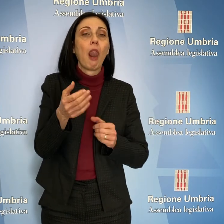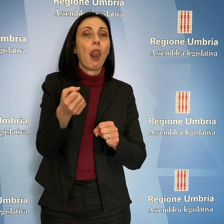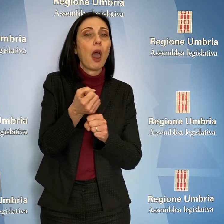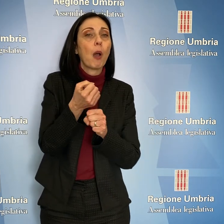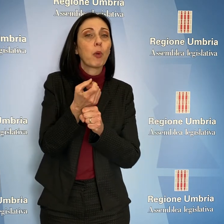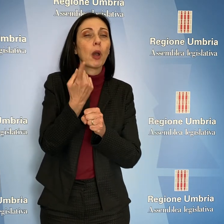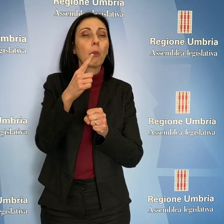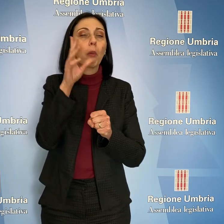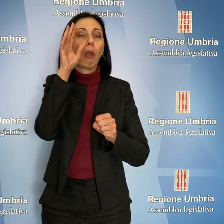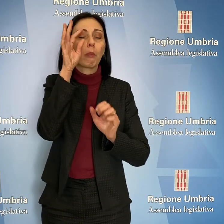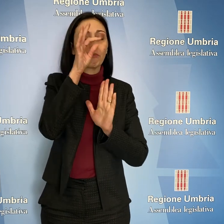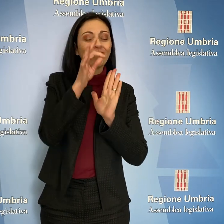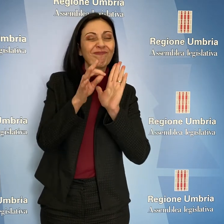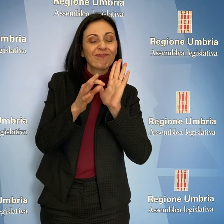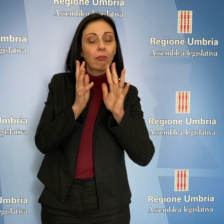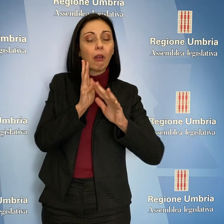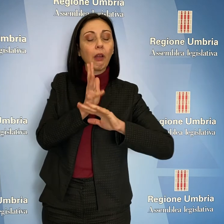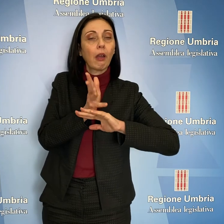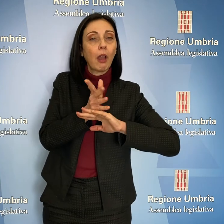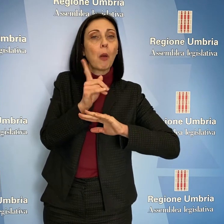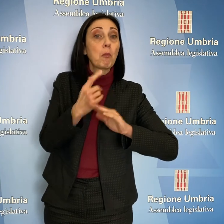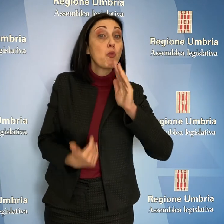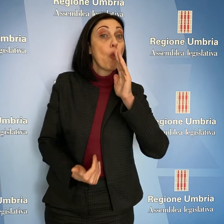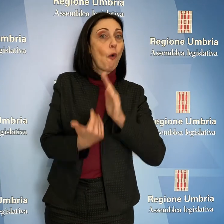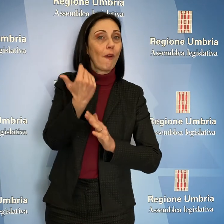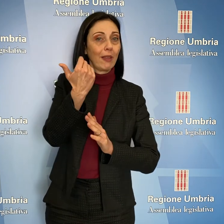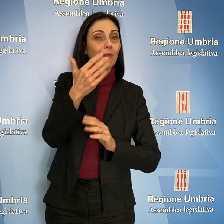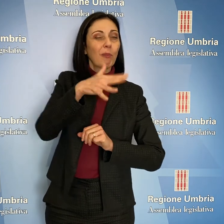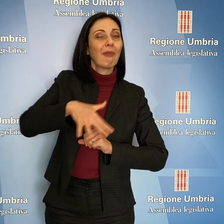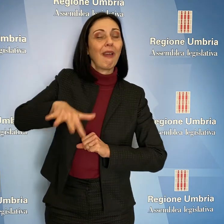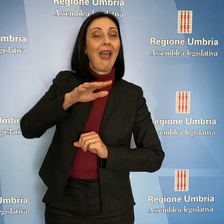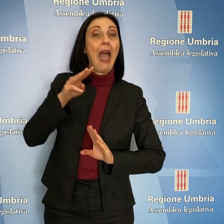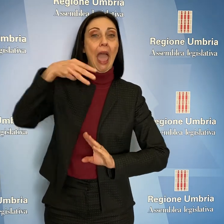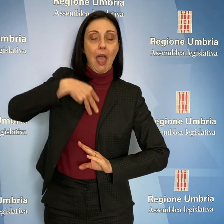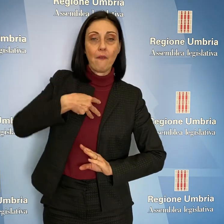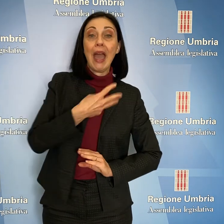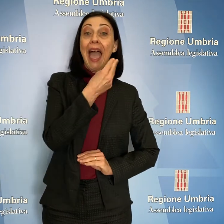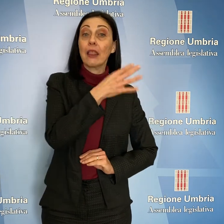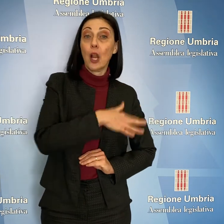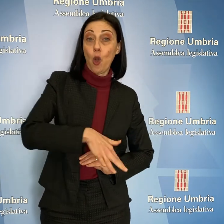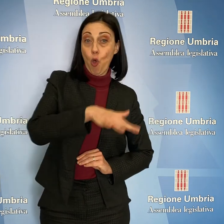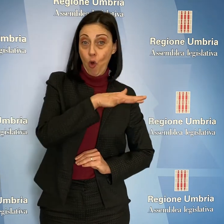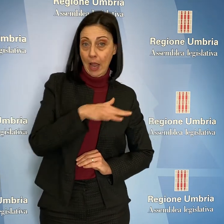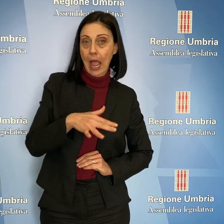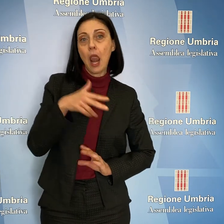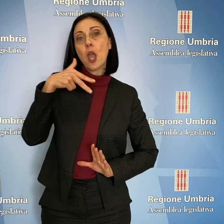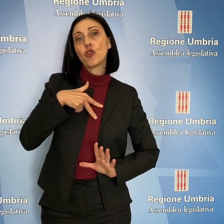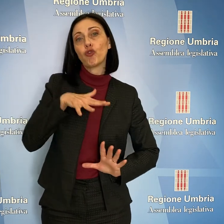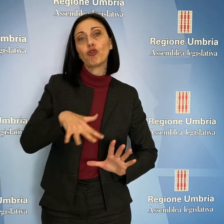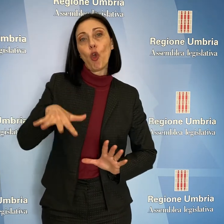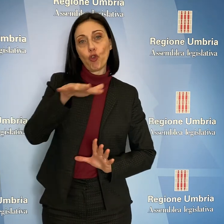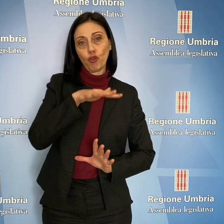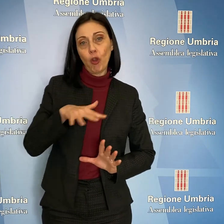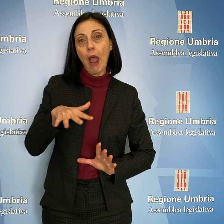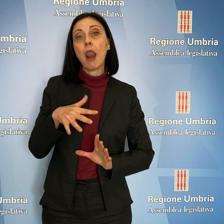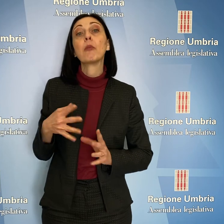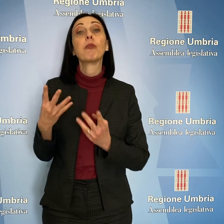definire linee di azioni innovative nell'ambito del welfare insieme agli enti locali, le forze sociali, le organizzazioni del terzo